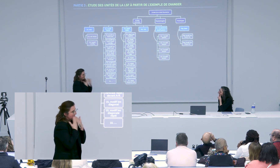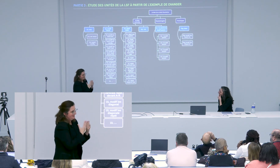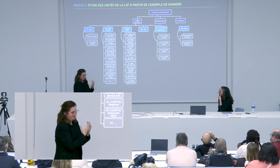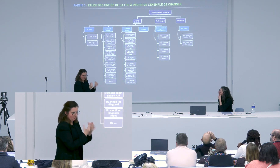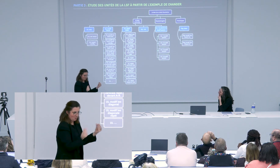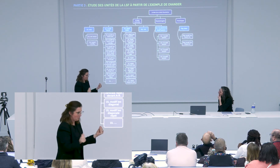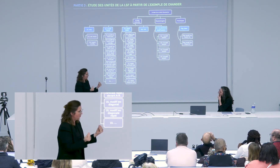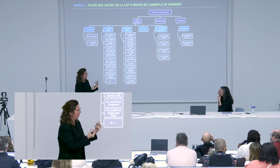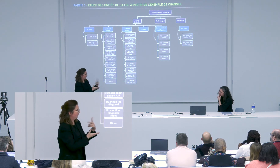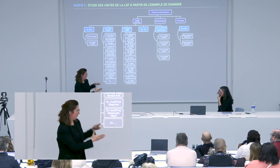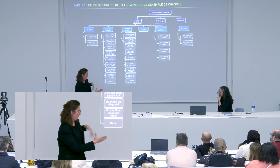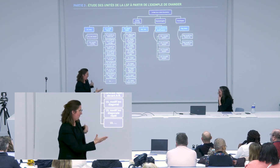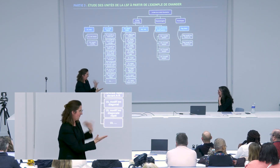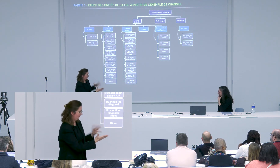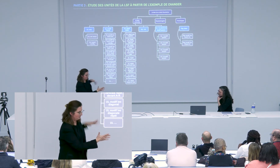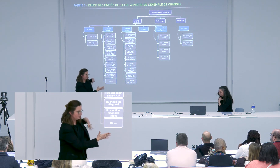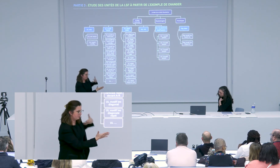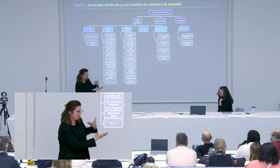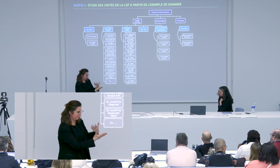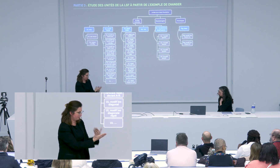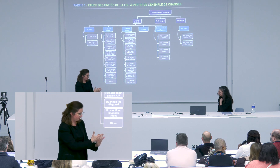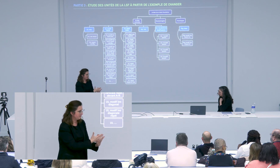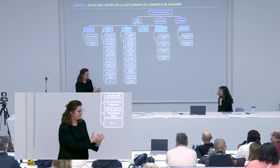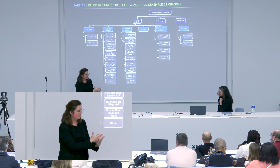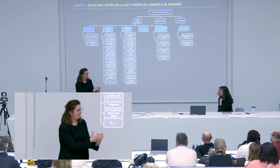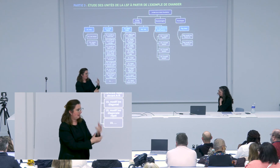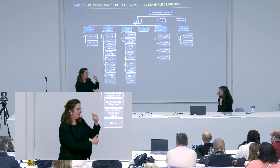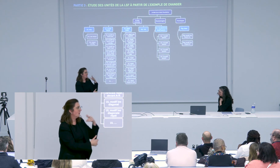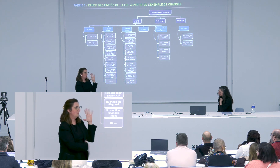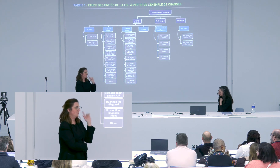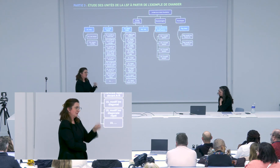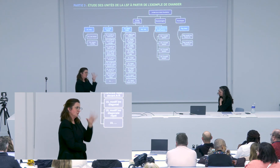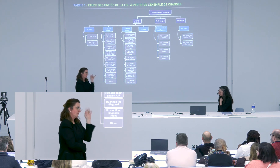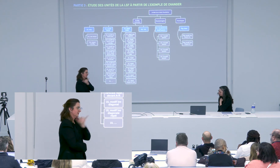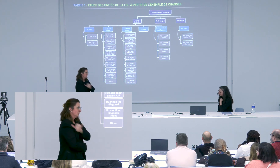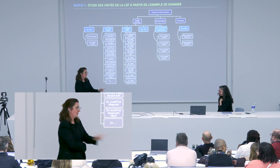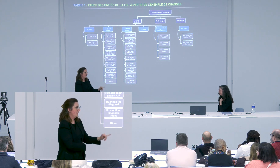garde cet esprit libre vraiment un grand merci pour ce parcours jusqu'à présent